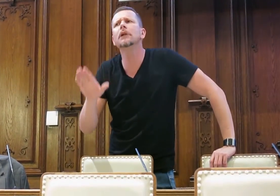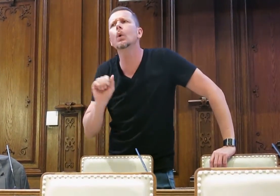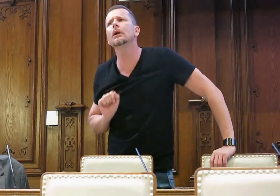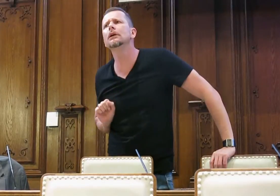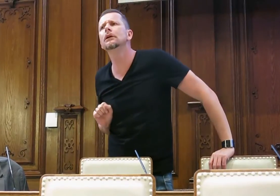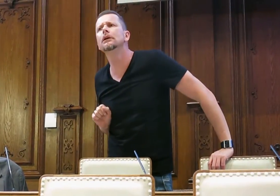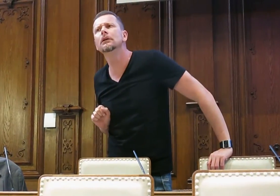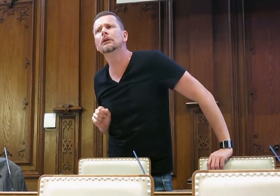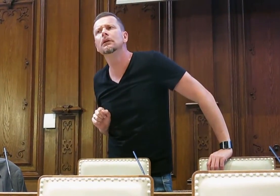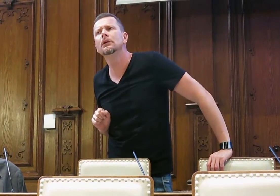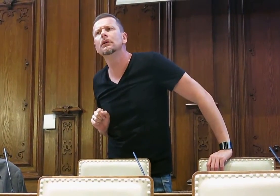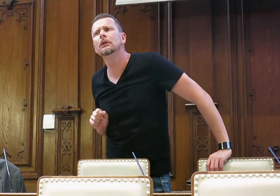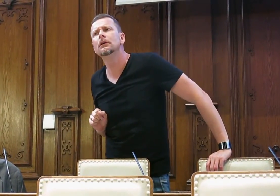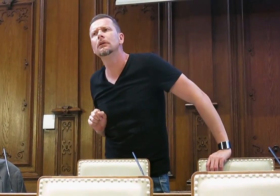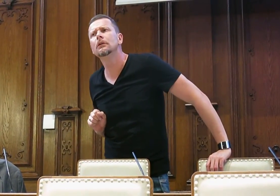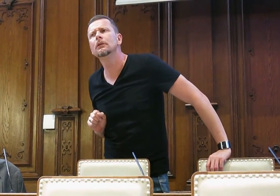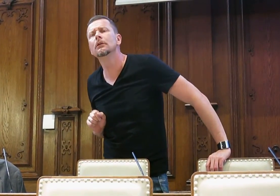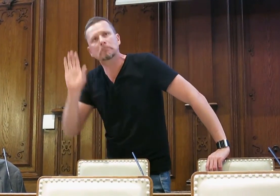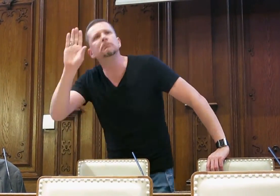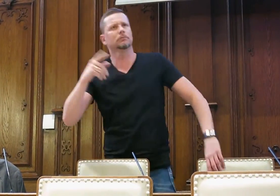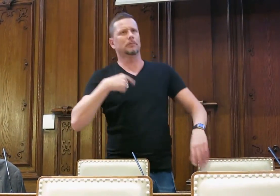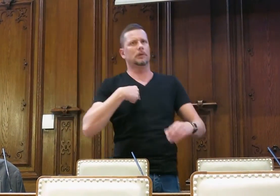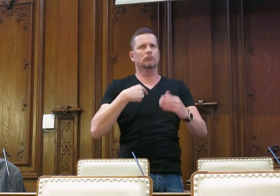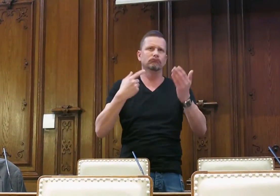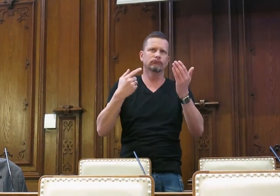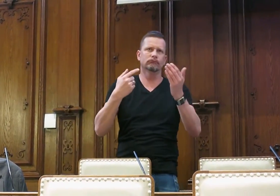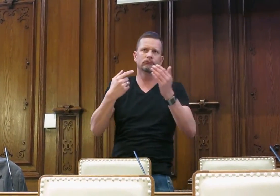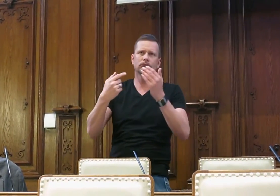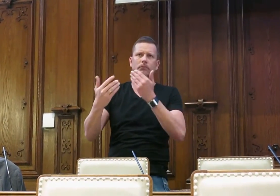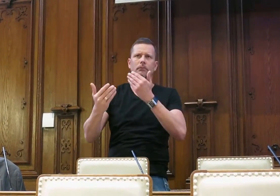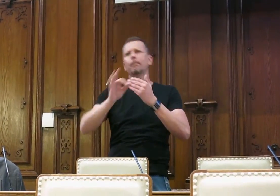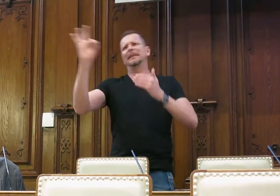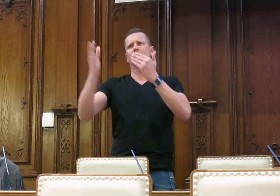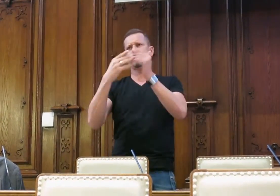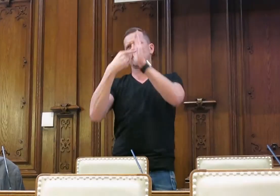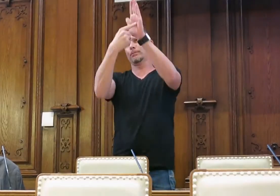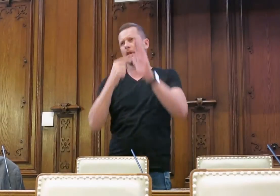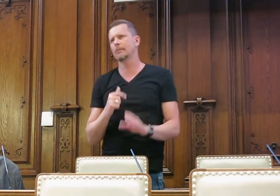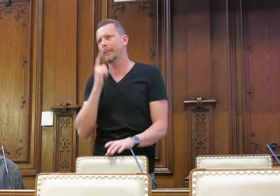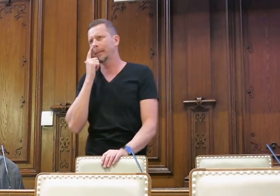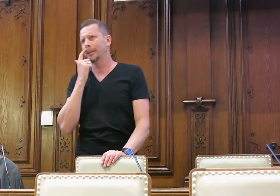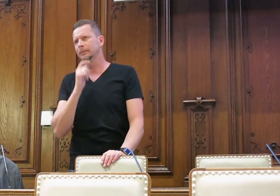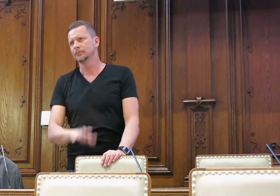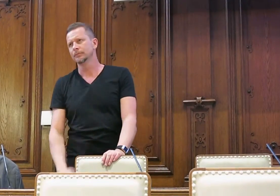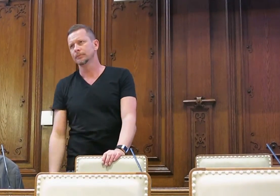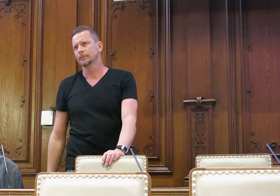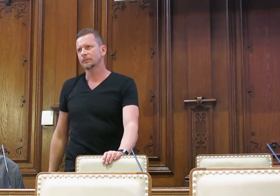Aber warum sind eigentlich Gehörlose untauglich? Ich denke, ich könnte da ein bestes Beispiel einfach zeigen,